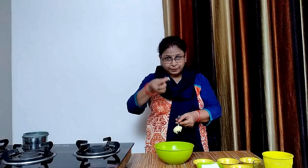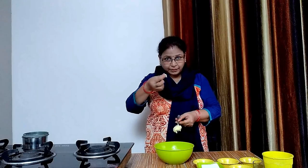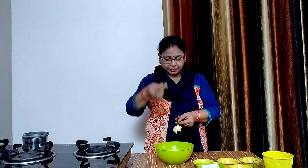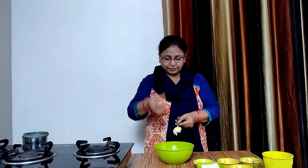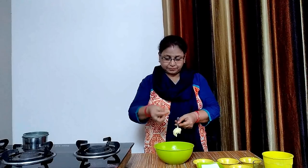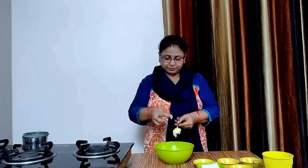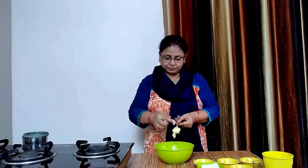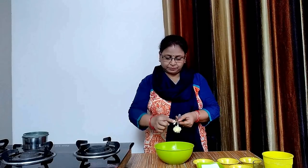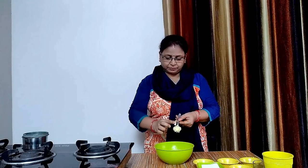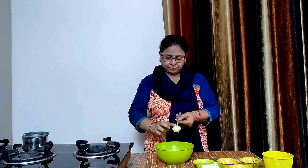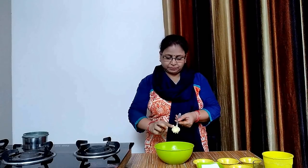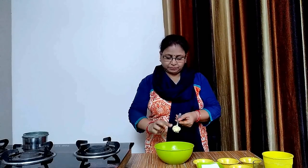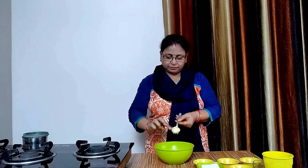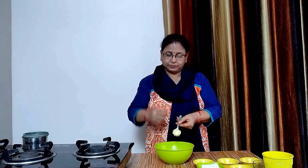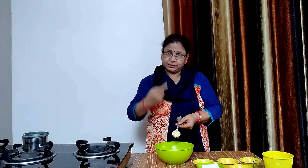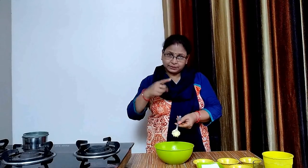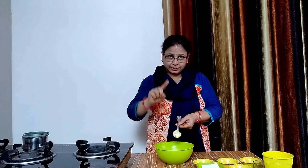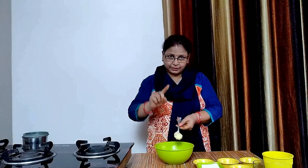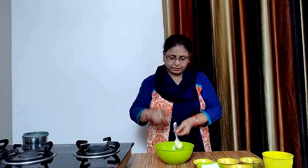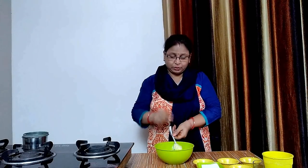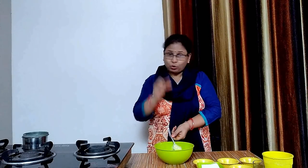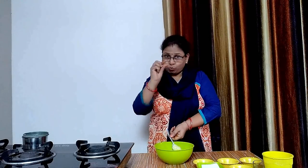ध्यान रहे हमेंसे इतना ही पारिक पीसना है